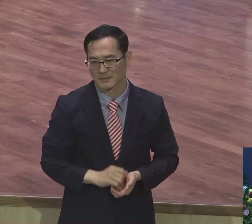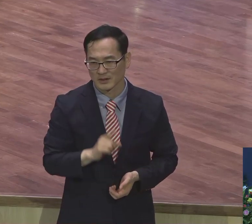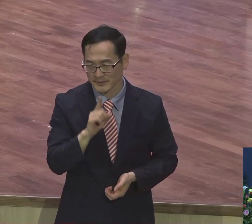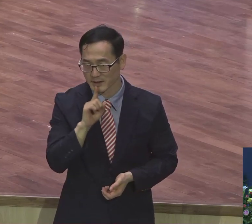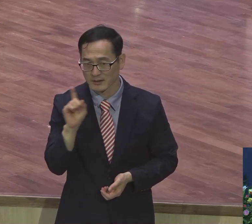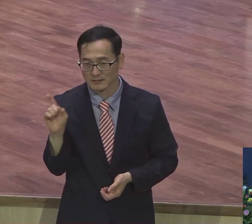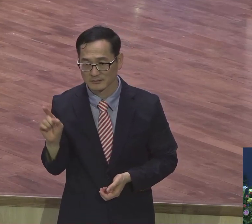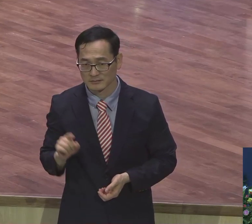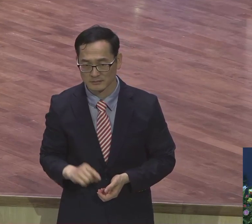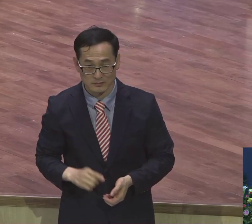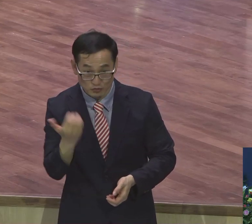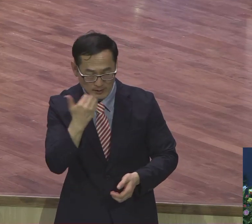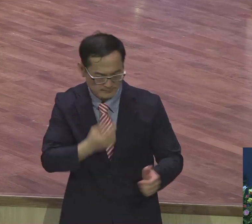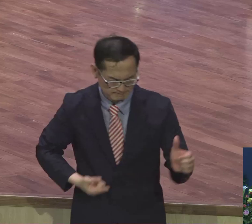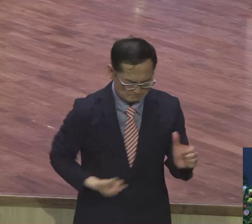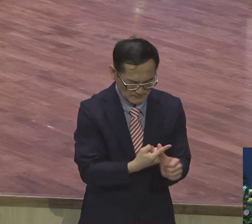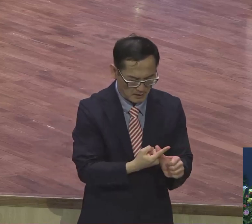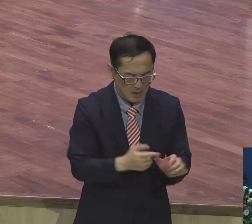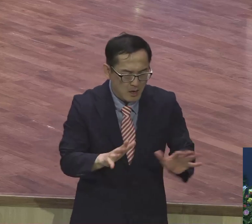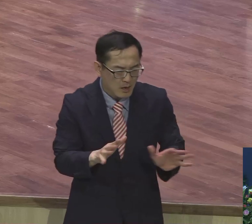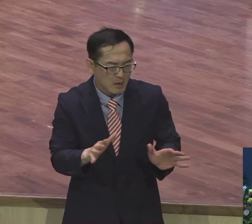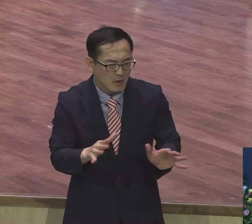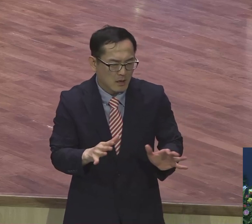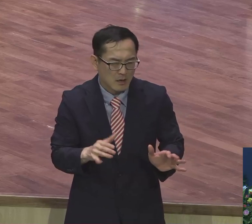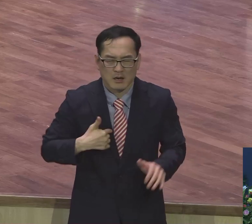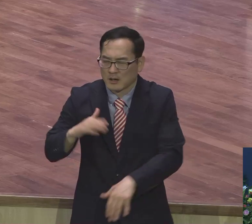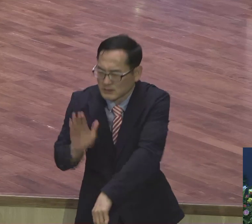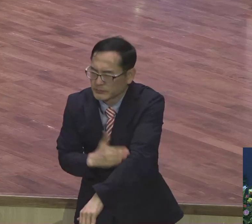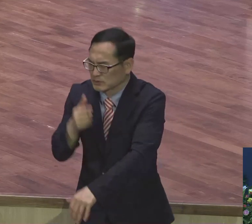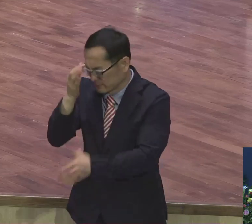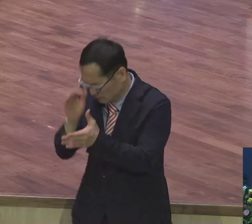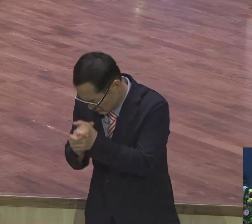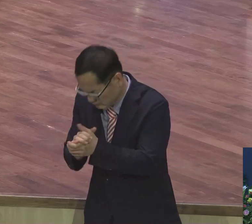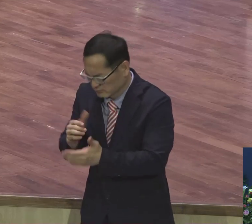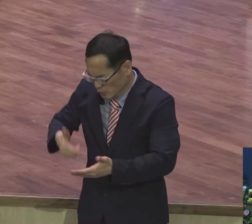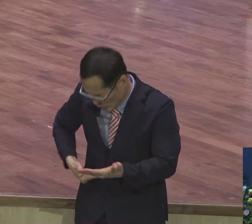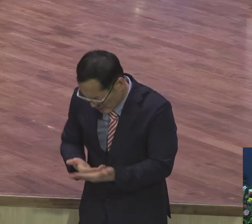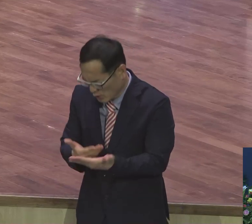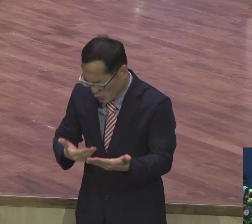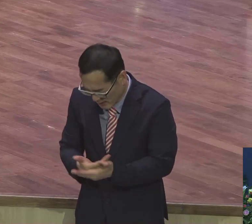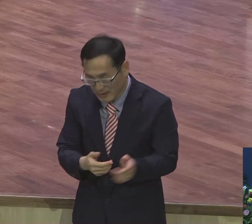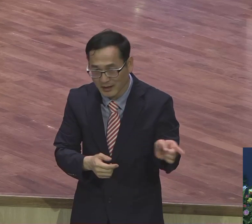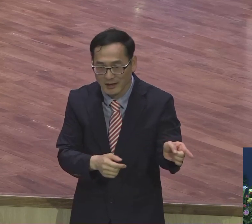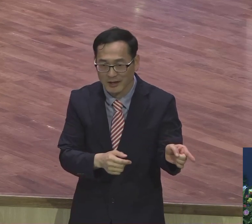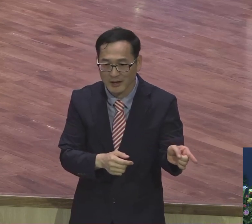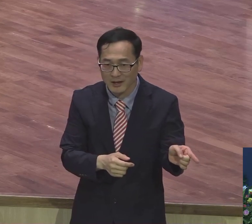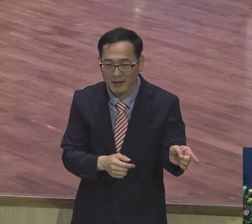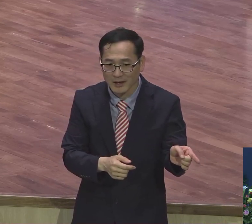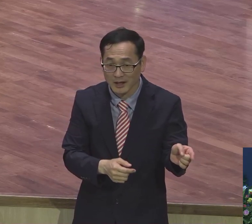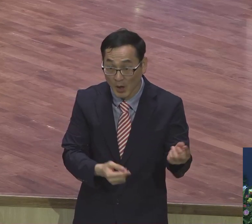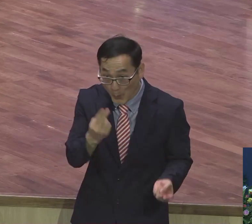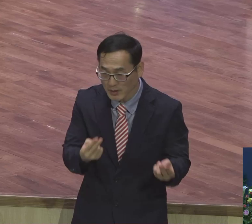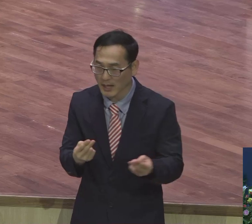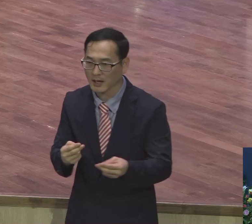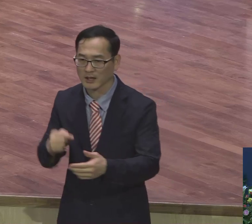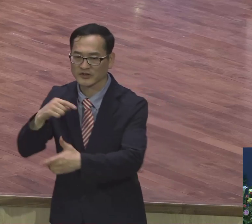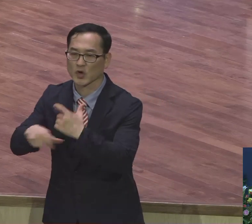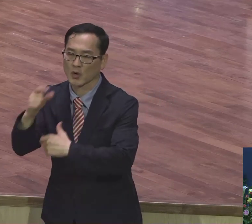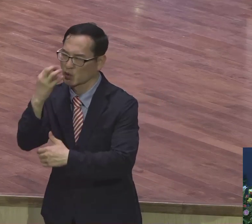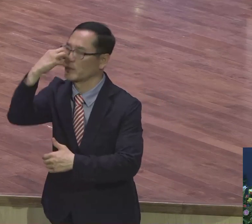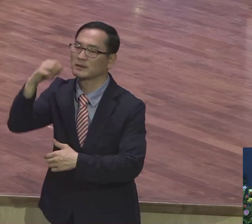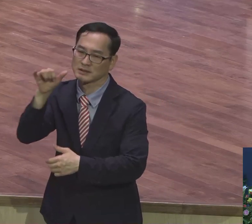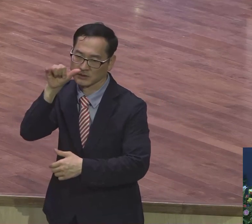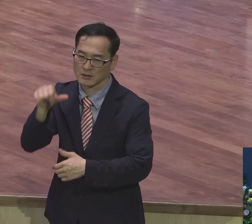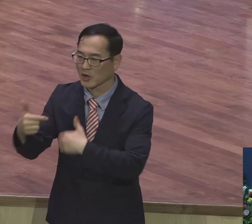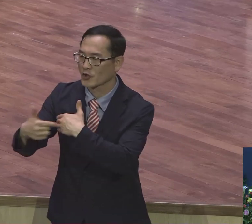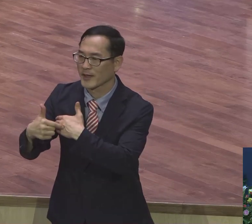잘못 저지를 주여 제가 잘못을 주신다는 사람보다 교만한 사람이 더 위험합니다. 교만한 사람은 절대 은혜 안